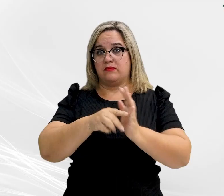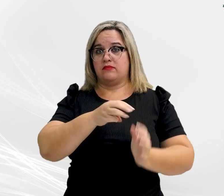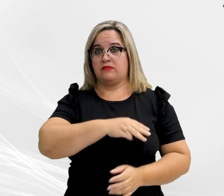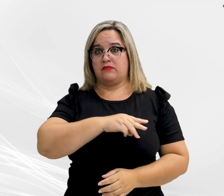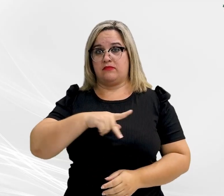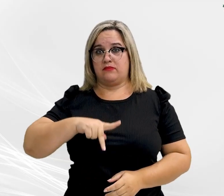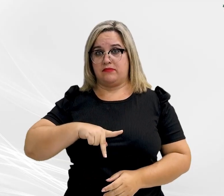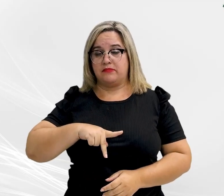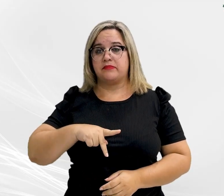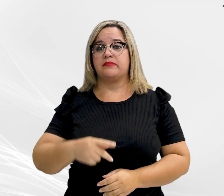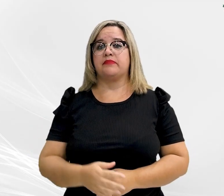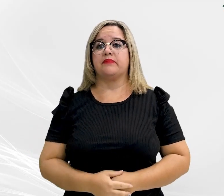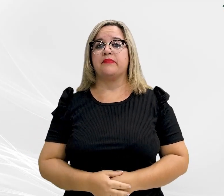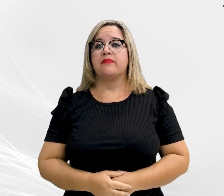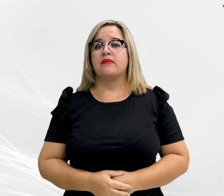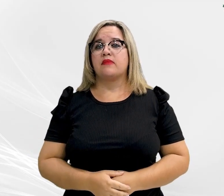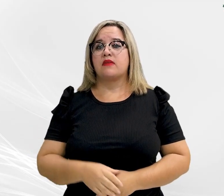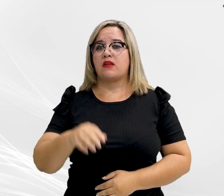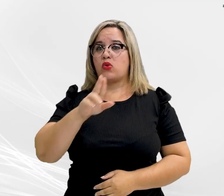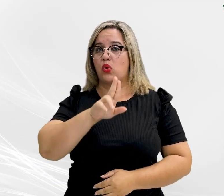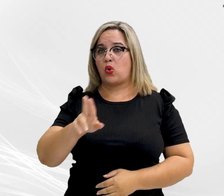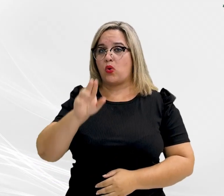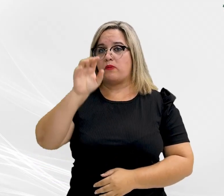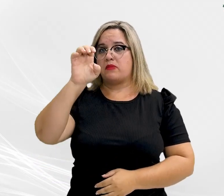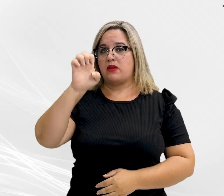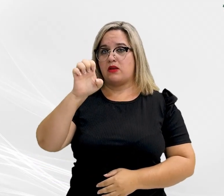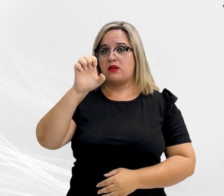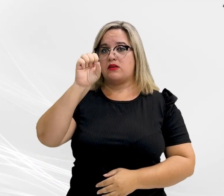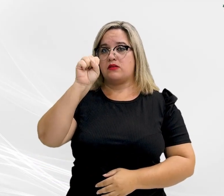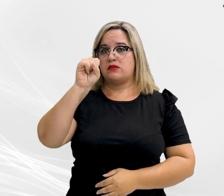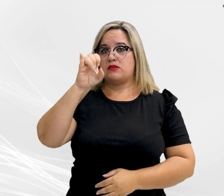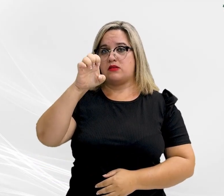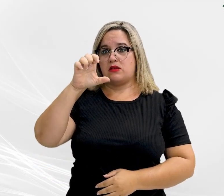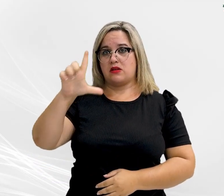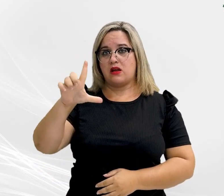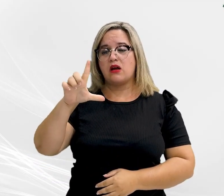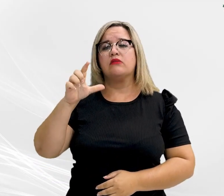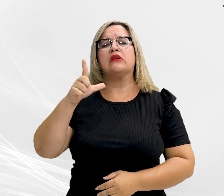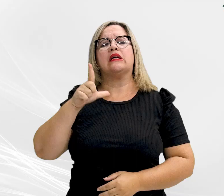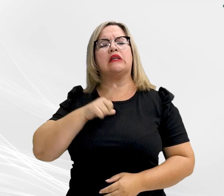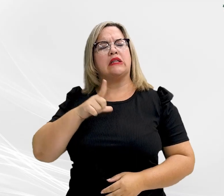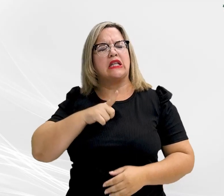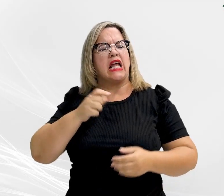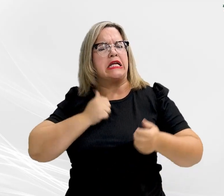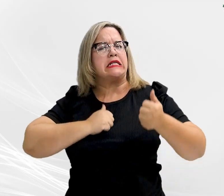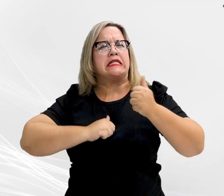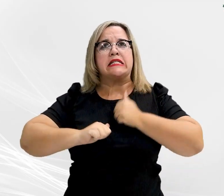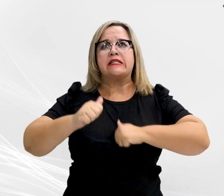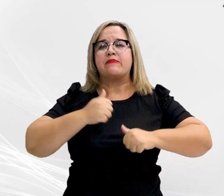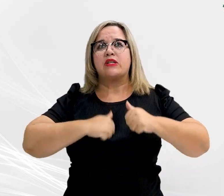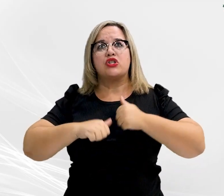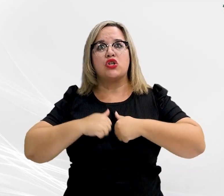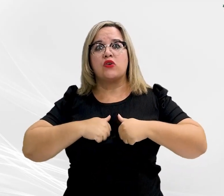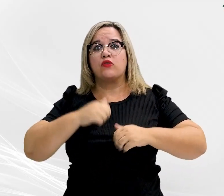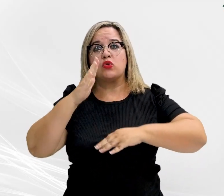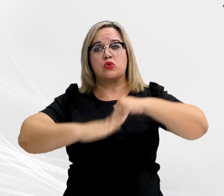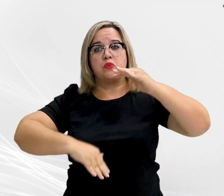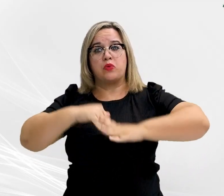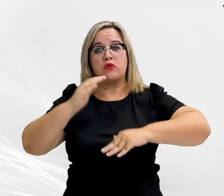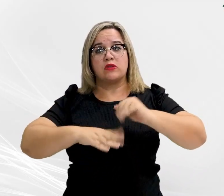Síndice MP, Exiel Silva Santos, existe uma expectativa grande dos integrantes da instituição em relação ao